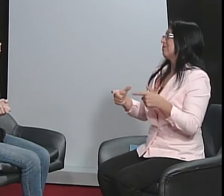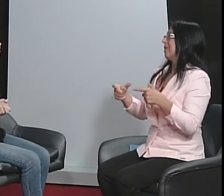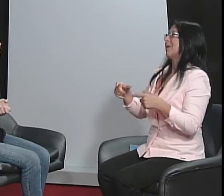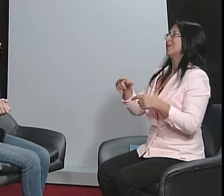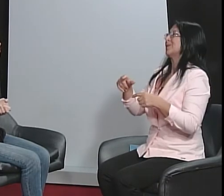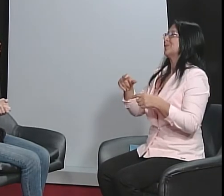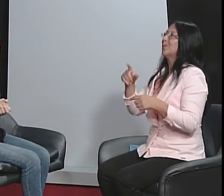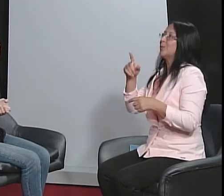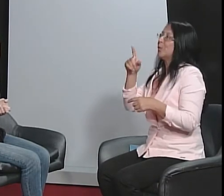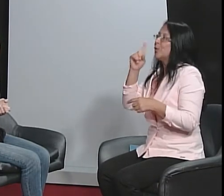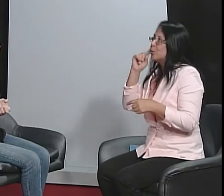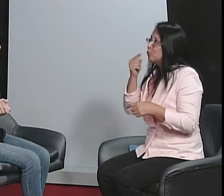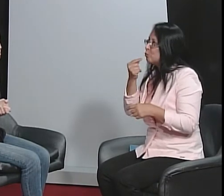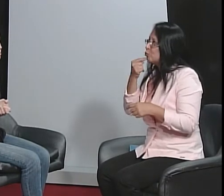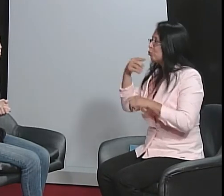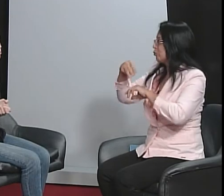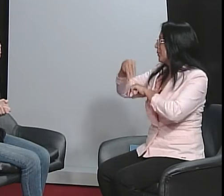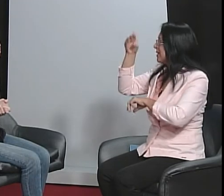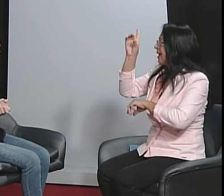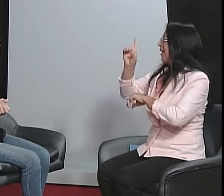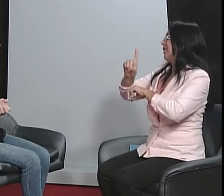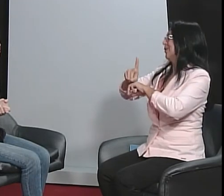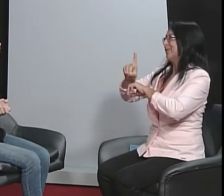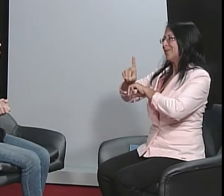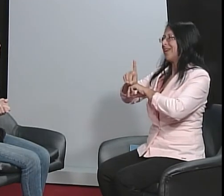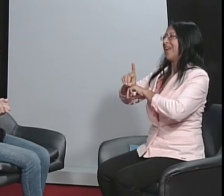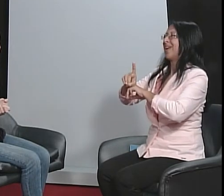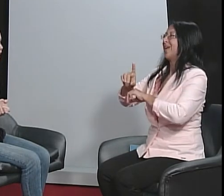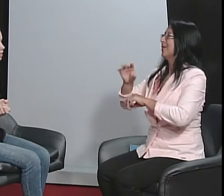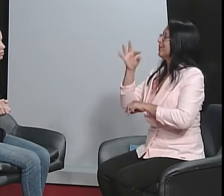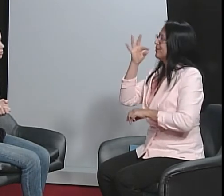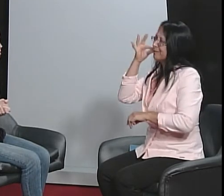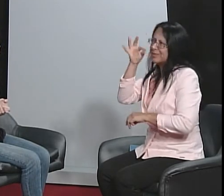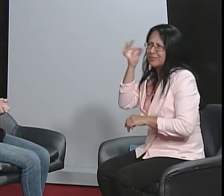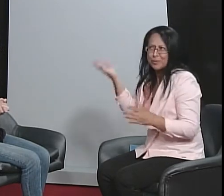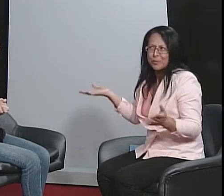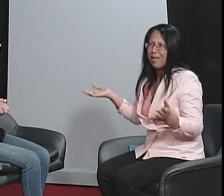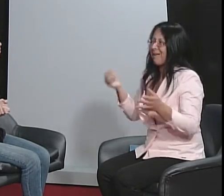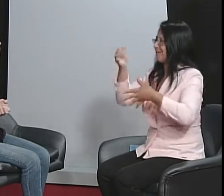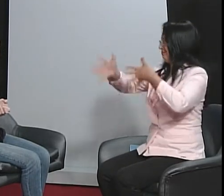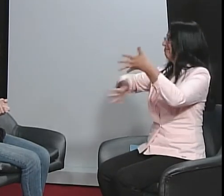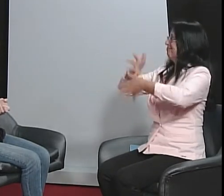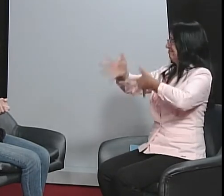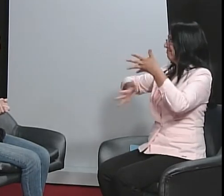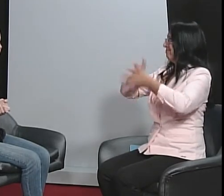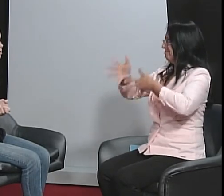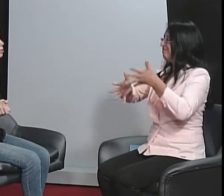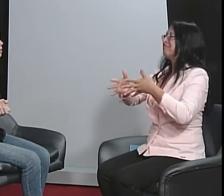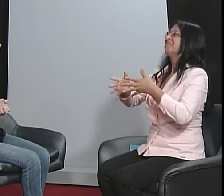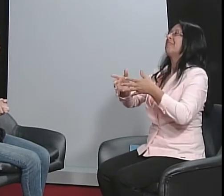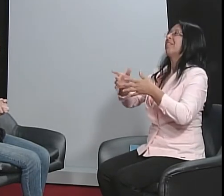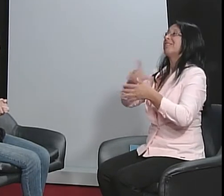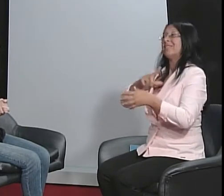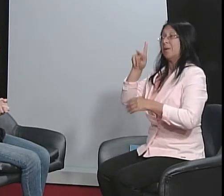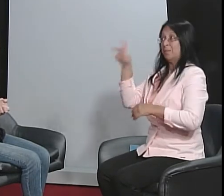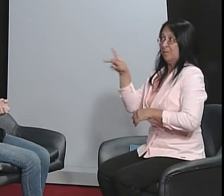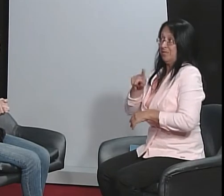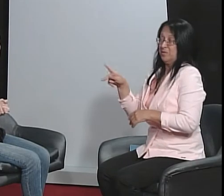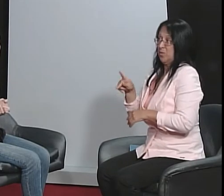Porque é um espaço onde o surdo faz mestrado, faz doutorado, faz vestibular. Vestibular tem em libras, em